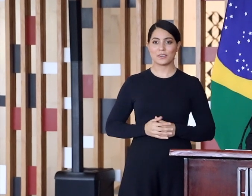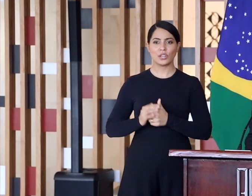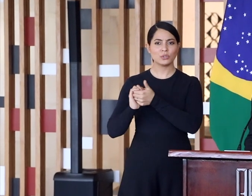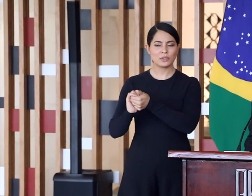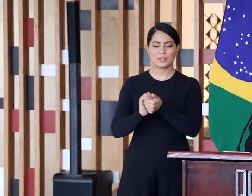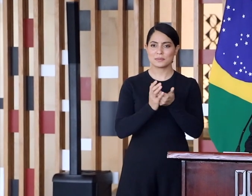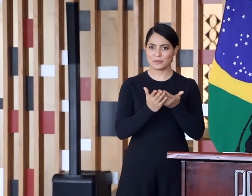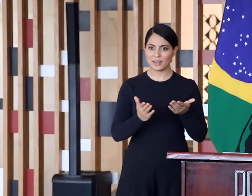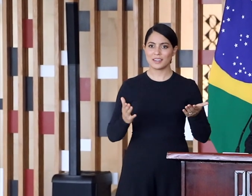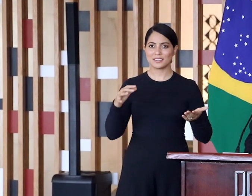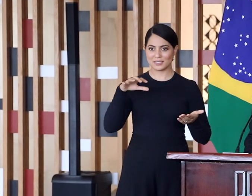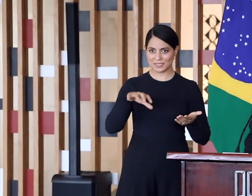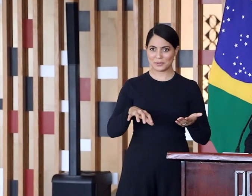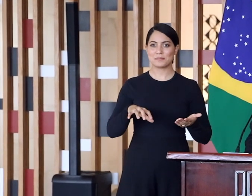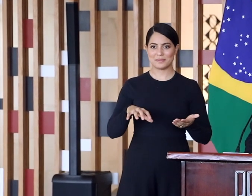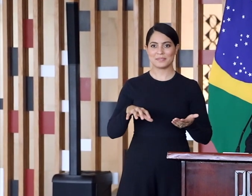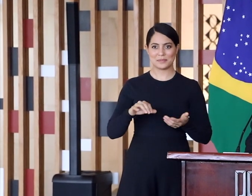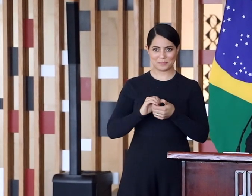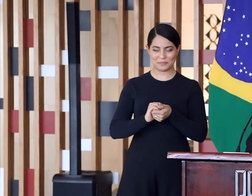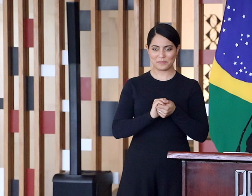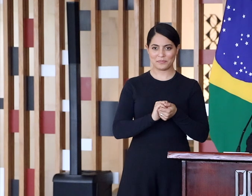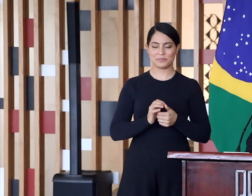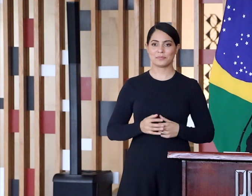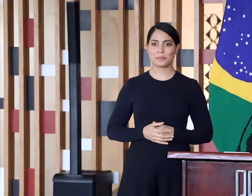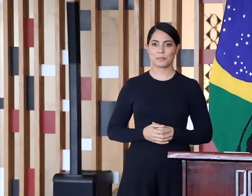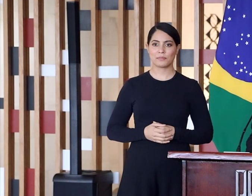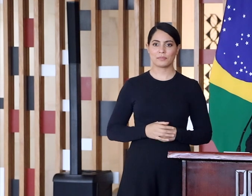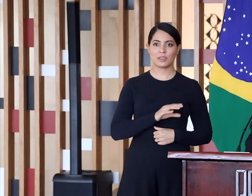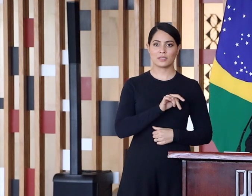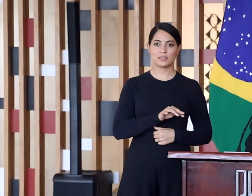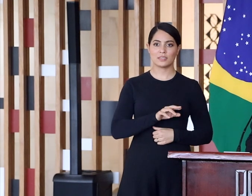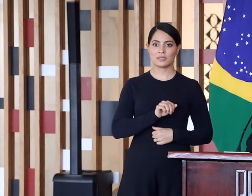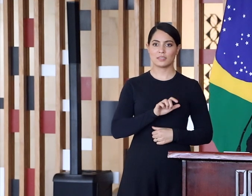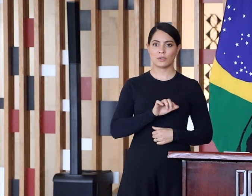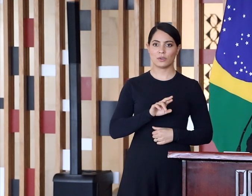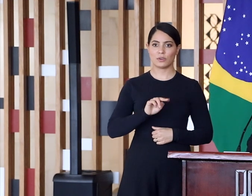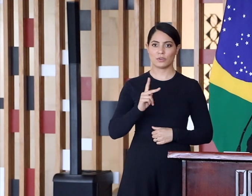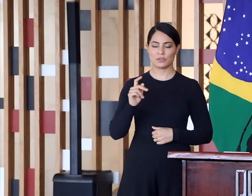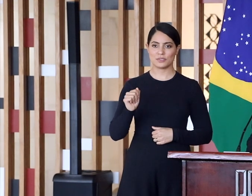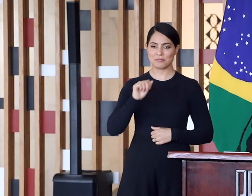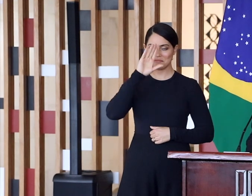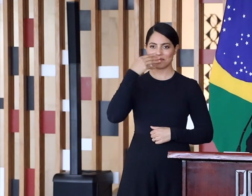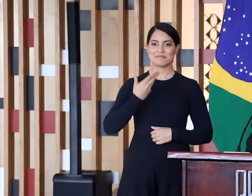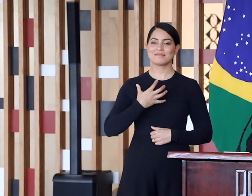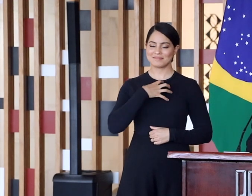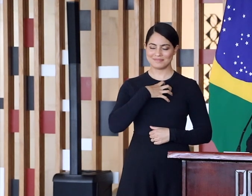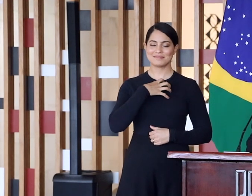mulheres do setor. O Centro Rochas sente-se honrado com a presença de todos nessa solenidade.